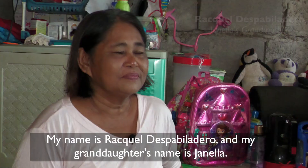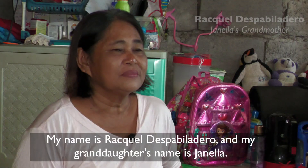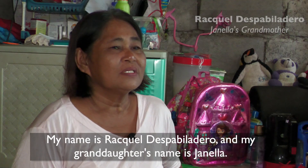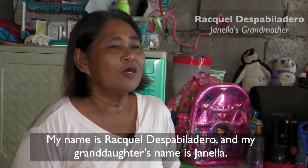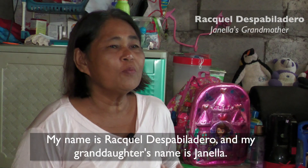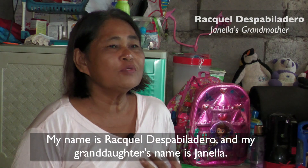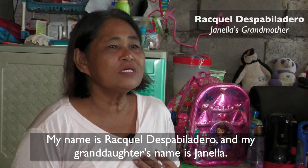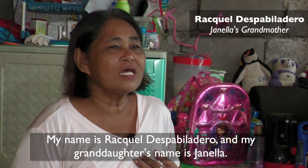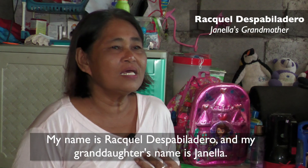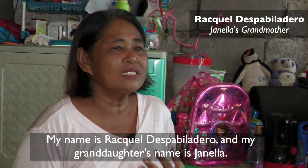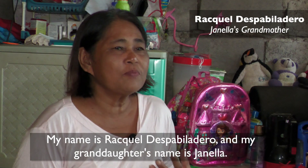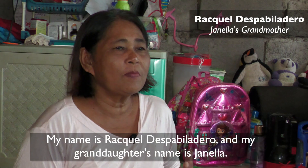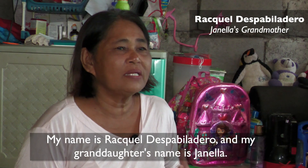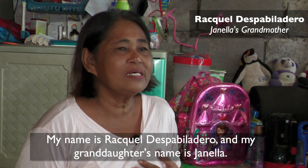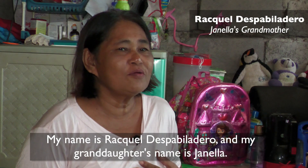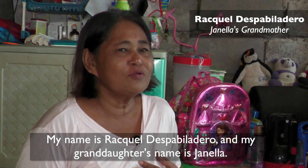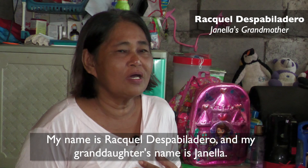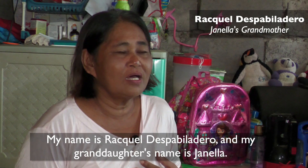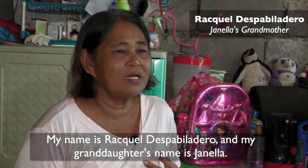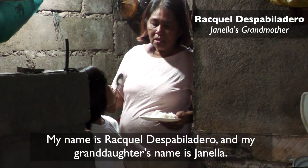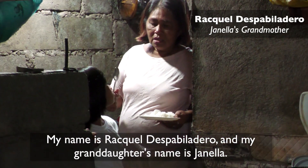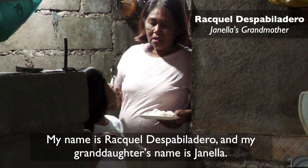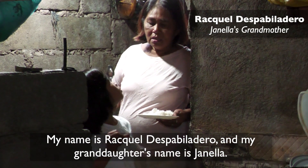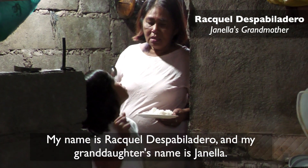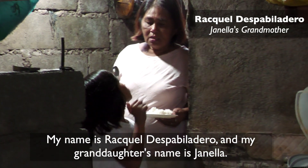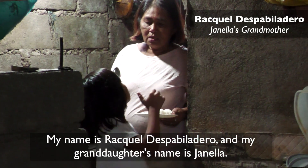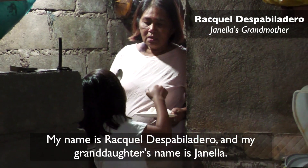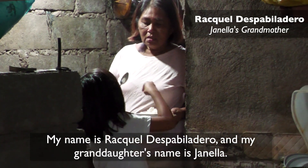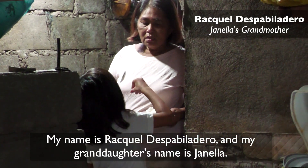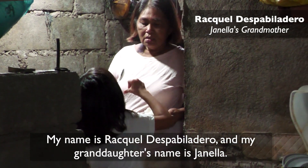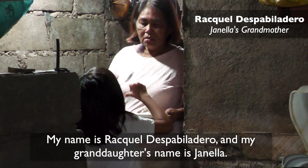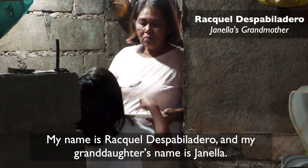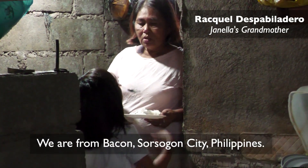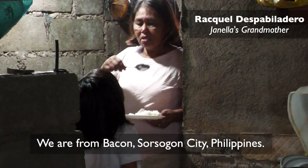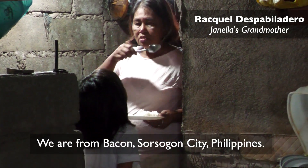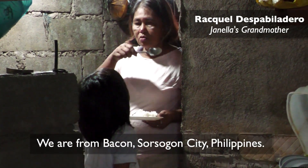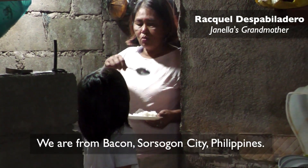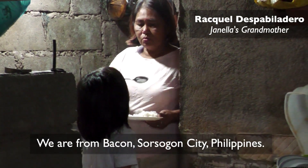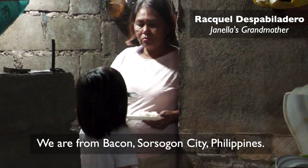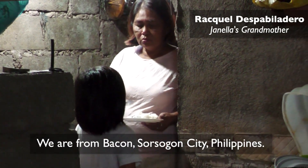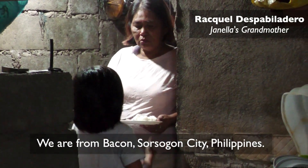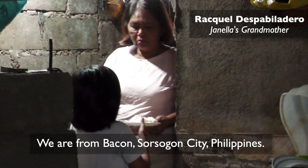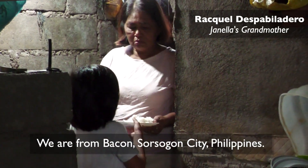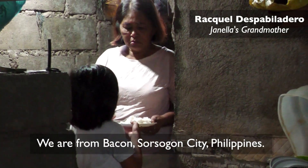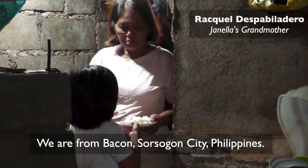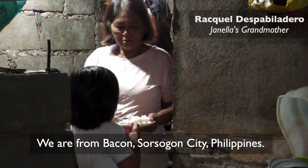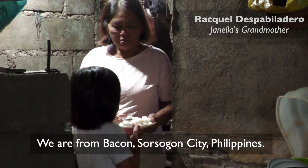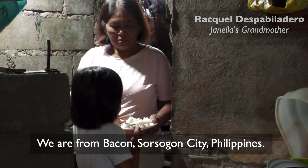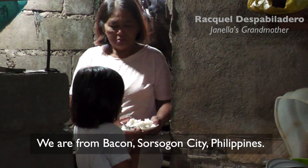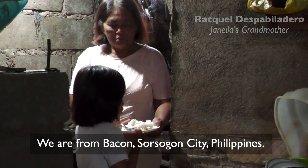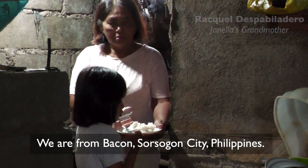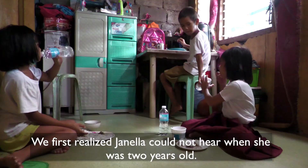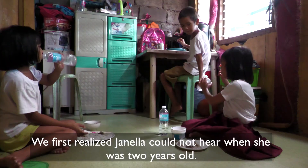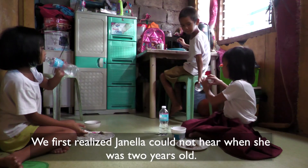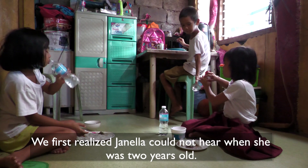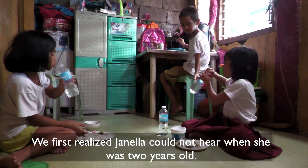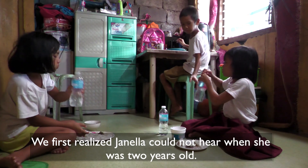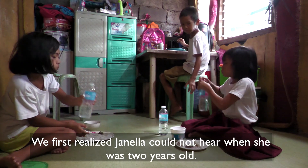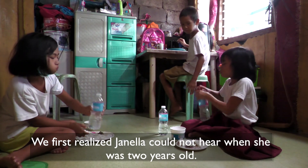Ako po si Raquel Dispabaldero na ako ko si Janela, taga Sorsogon, back on Sorsogon City. Siguro nung ano,